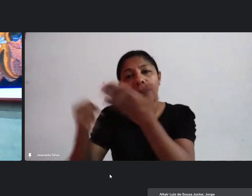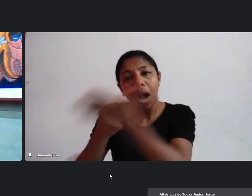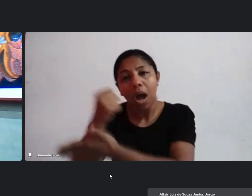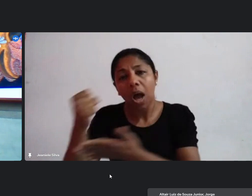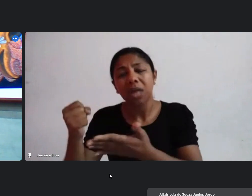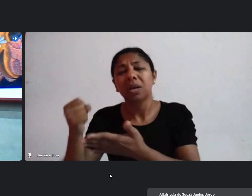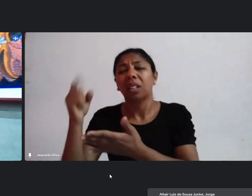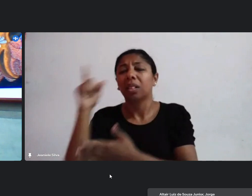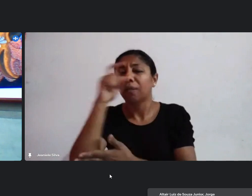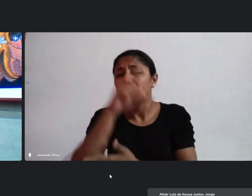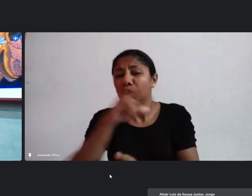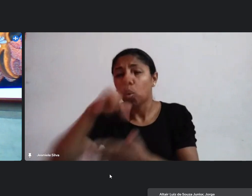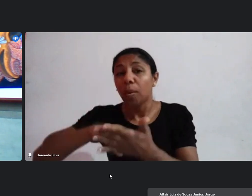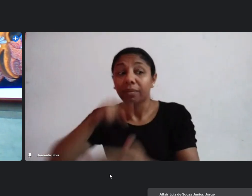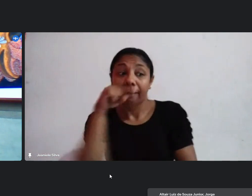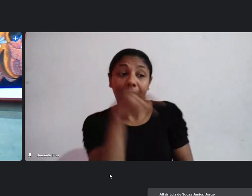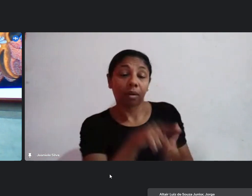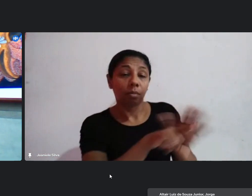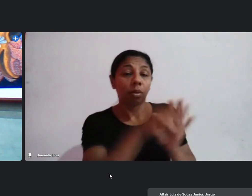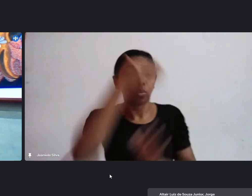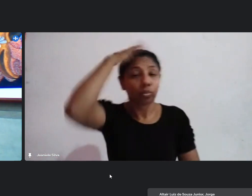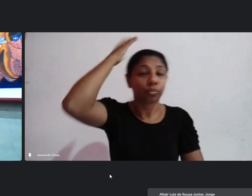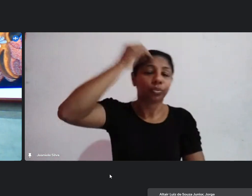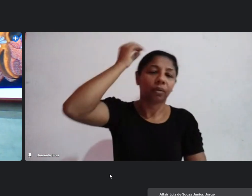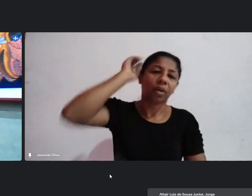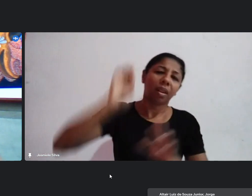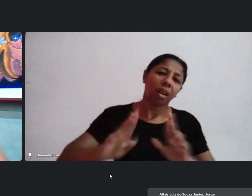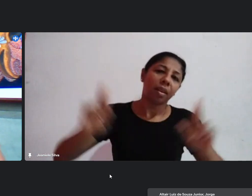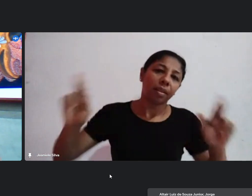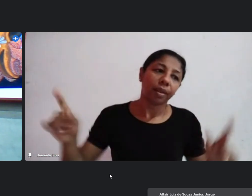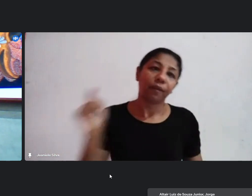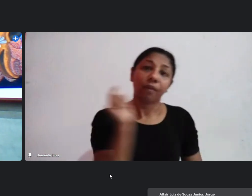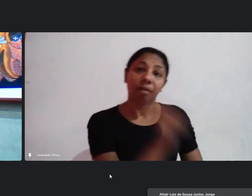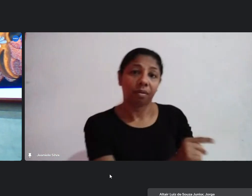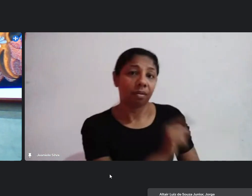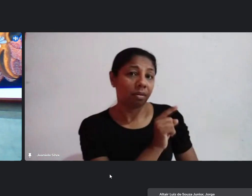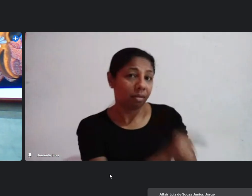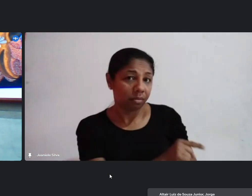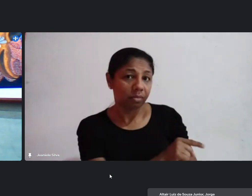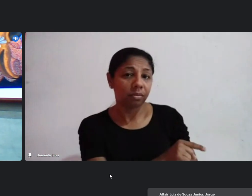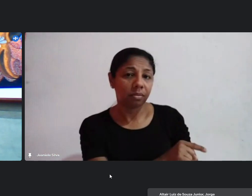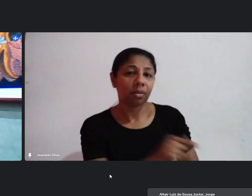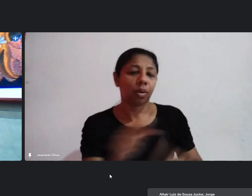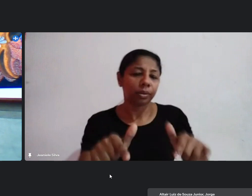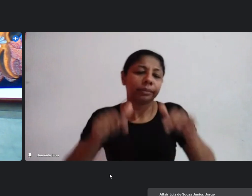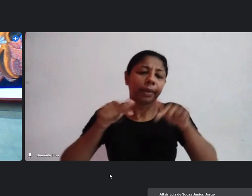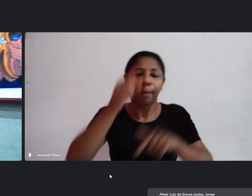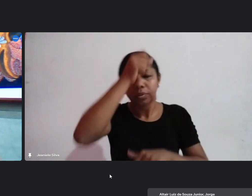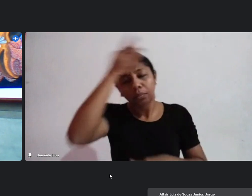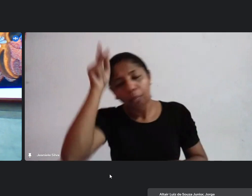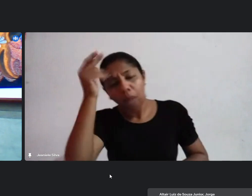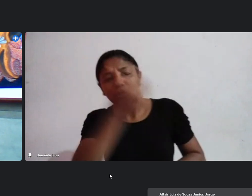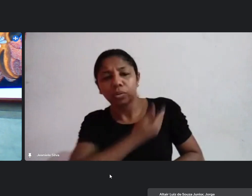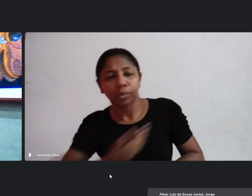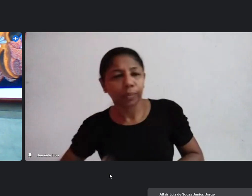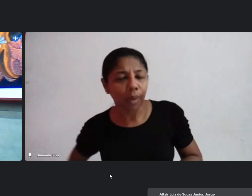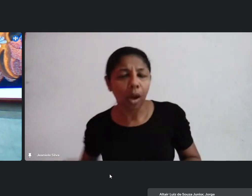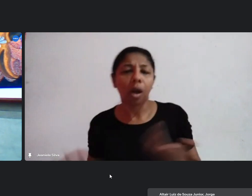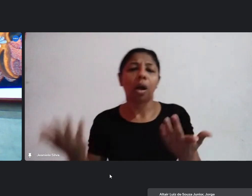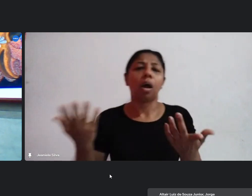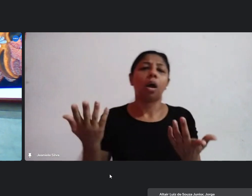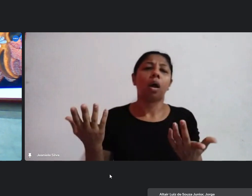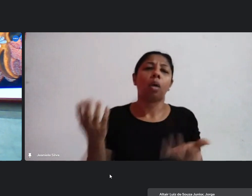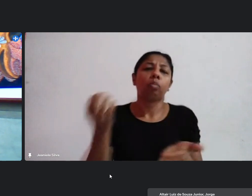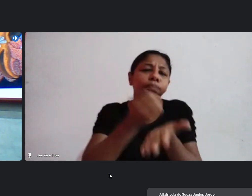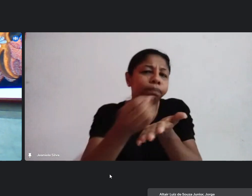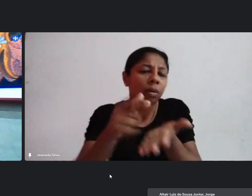não então quem fez edital na Aldo Blanc vai lembrar que aquela inúmero de certidão municipal estadual na da Consta tinha que ter desde a inscrição